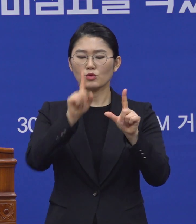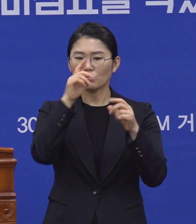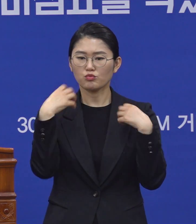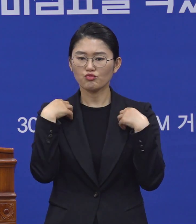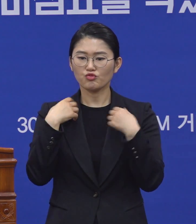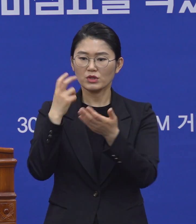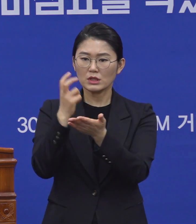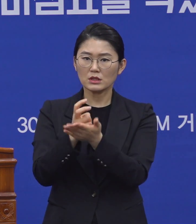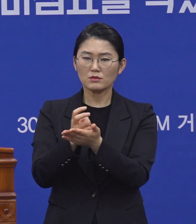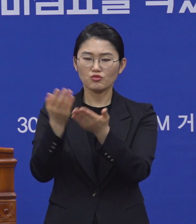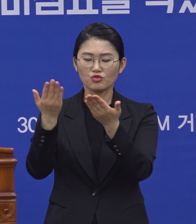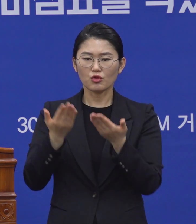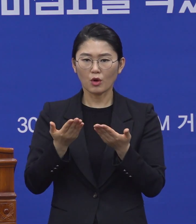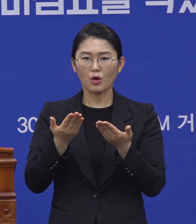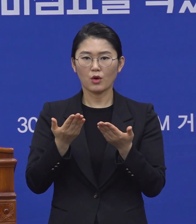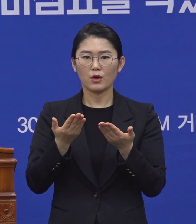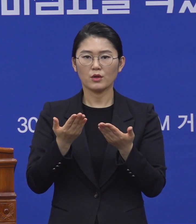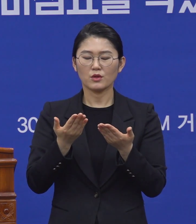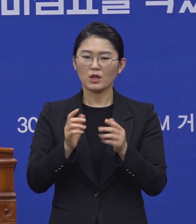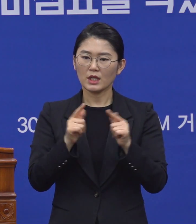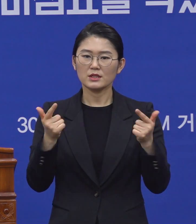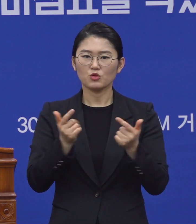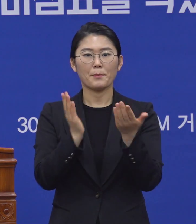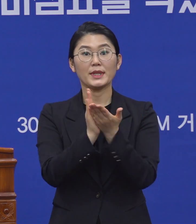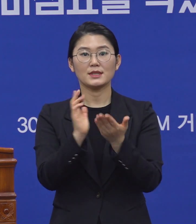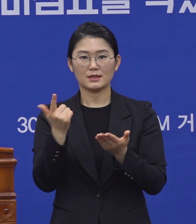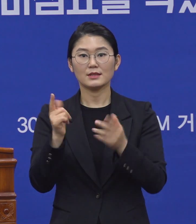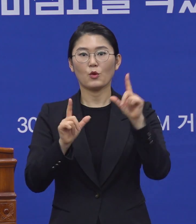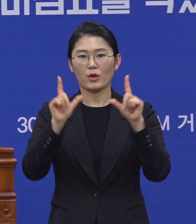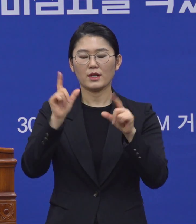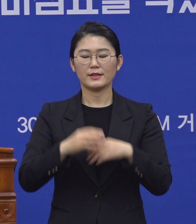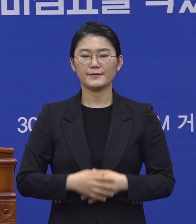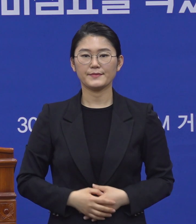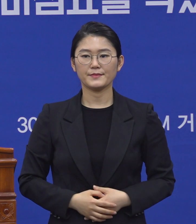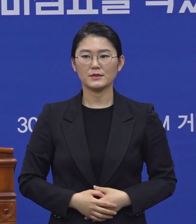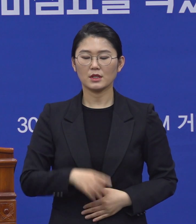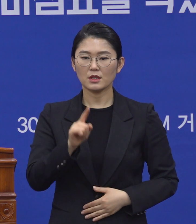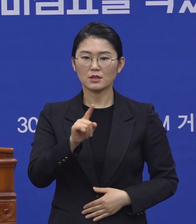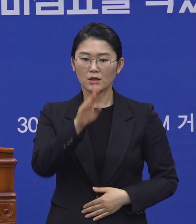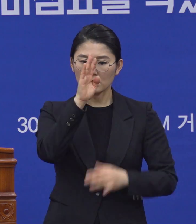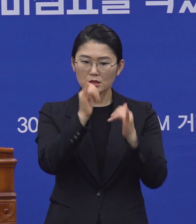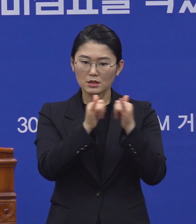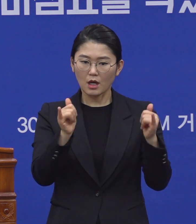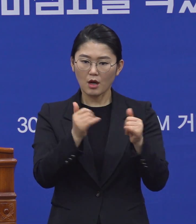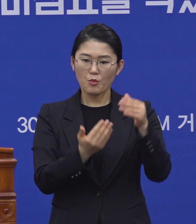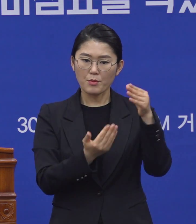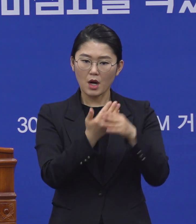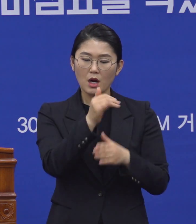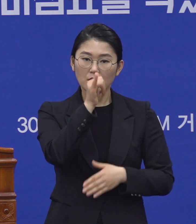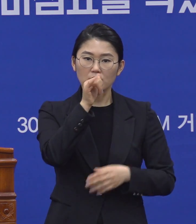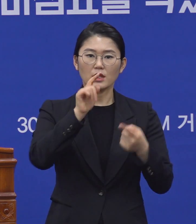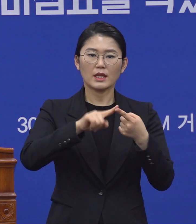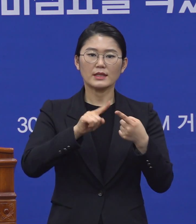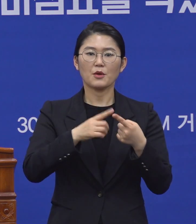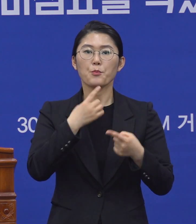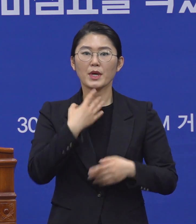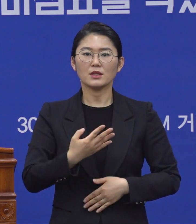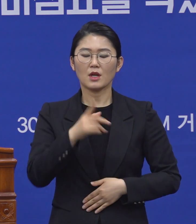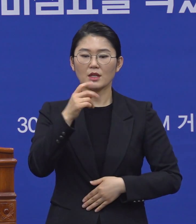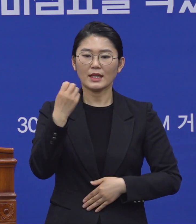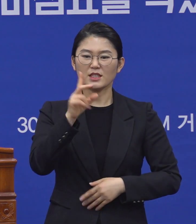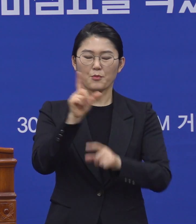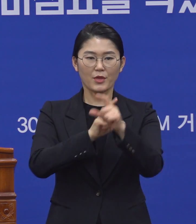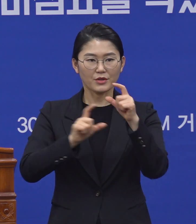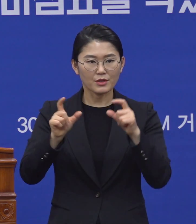지침도 그렇고 저희 상황이 여러 가지 있지 않기 때문에 이런 분, 증상이 있다고 하는 분들에 대해서만이라도 한 번